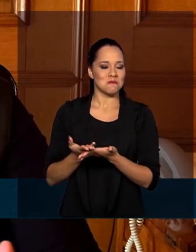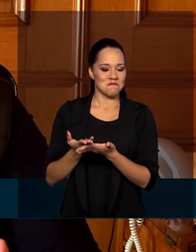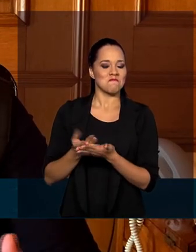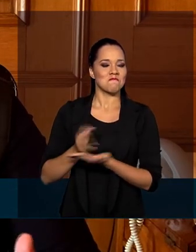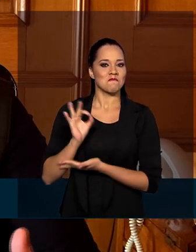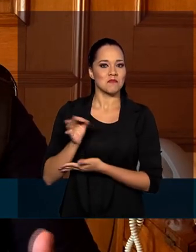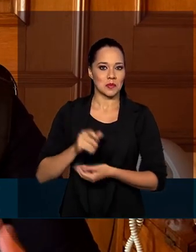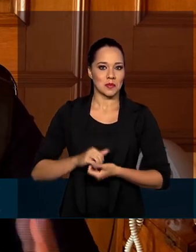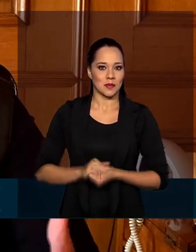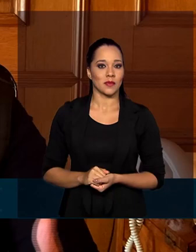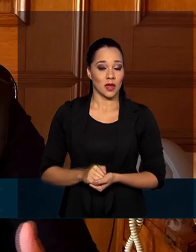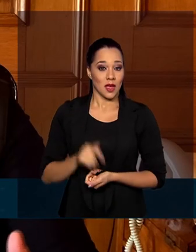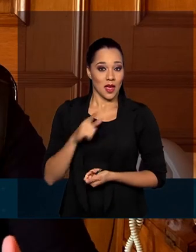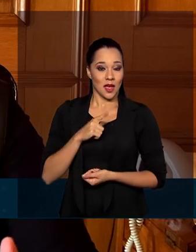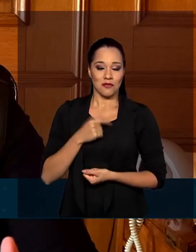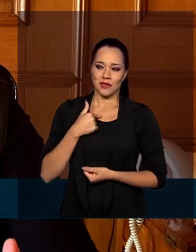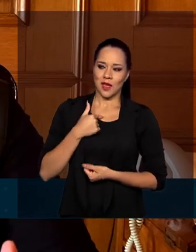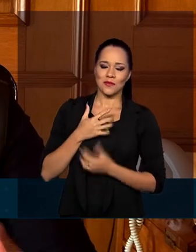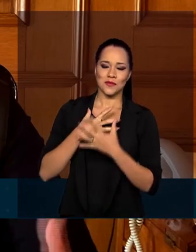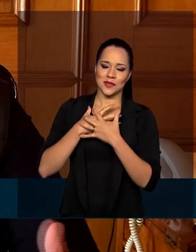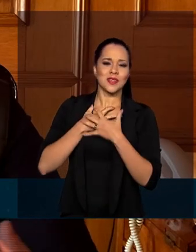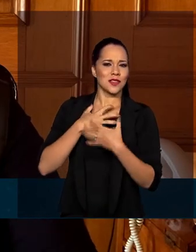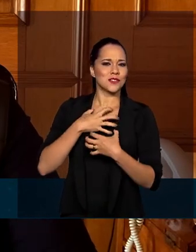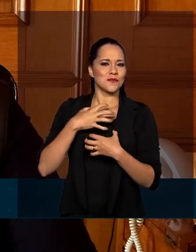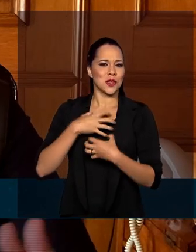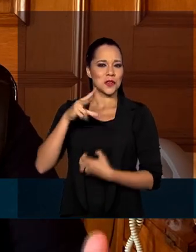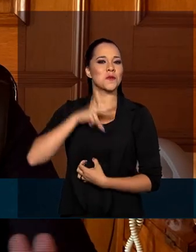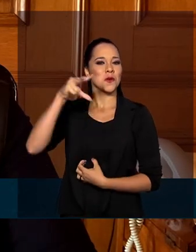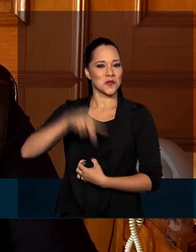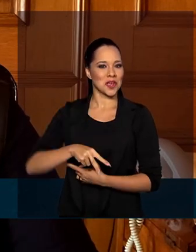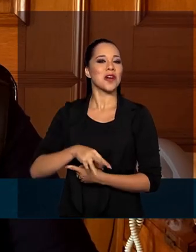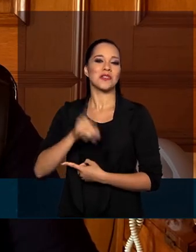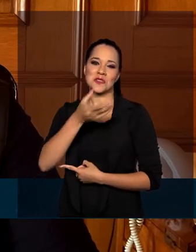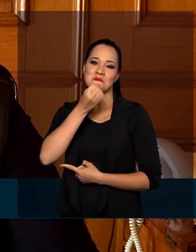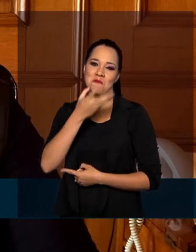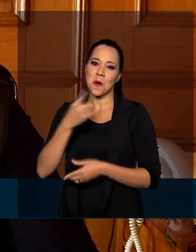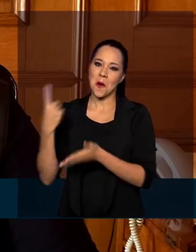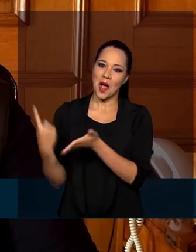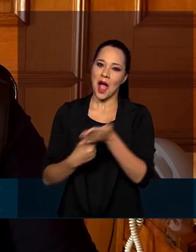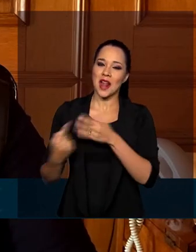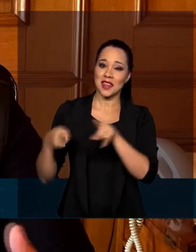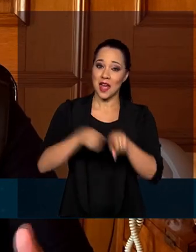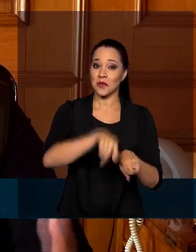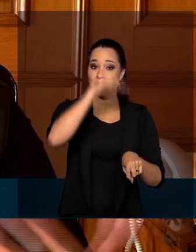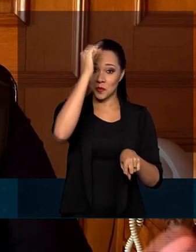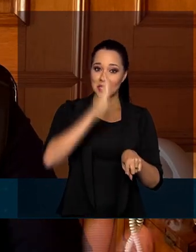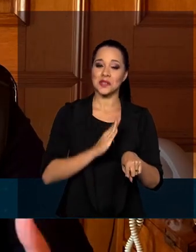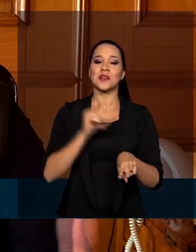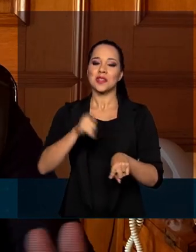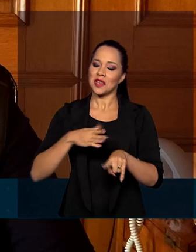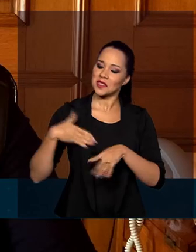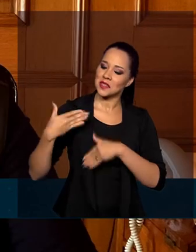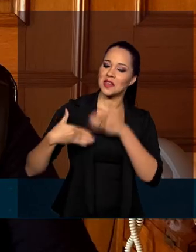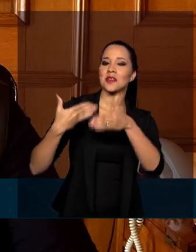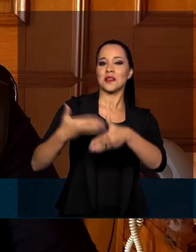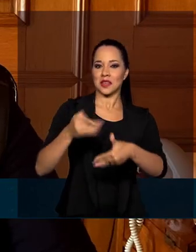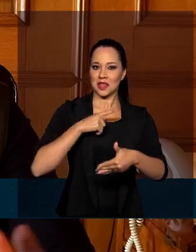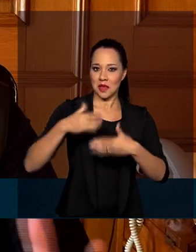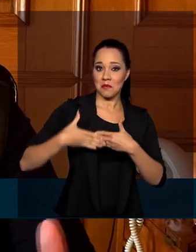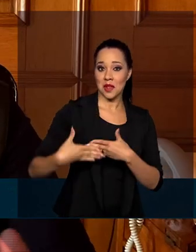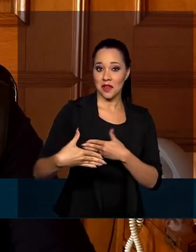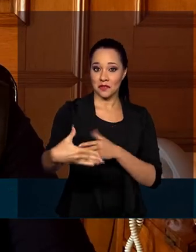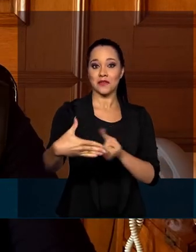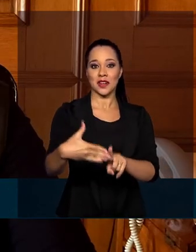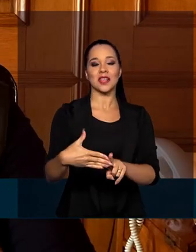impressão de que Portugal será um grande aliado do Brasil nessa jornada que teremos pela